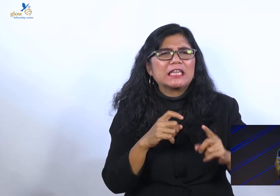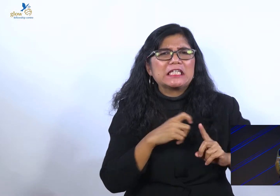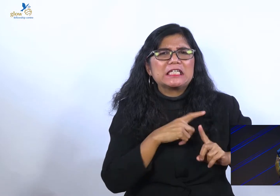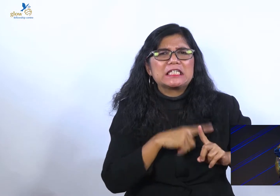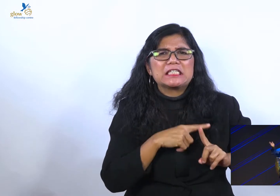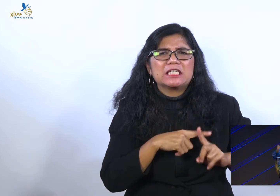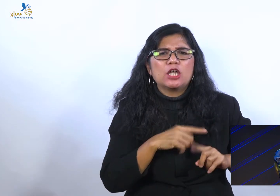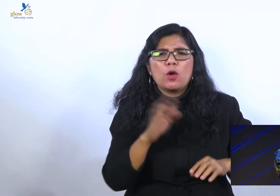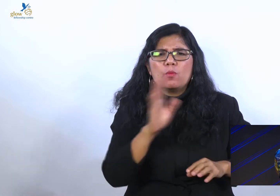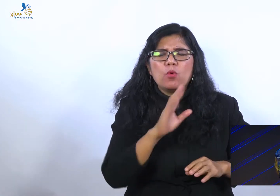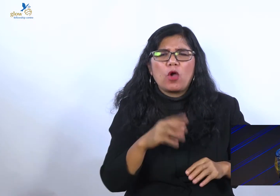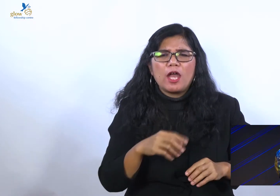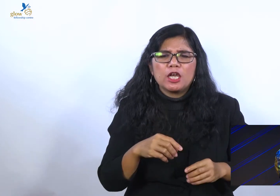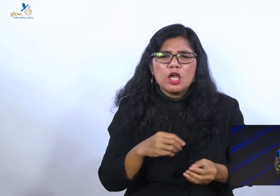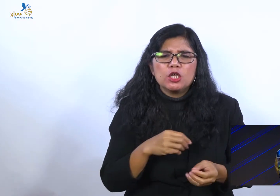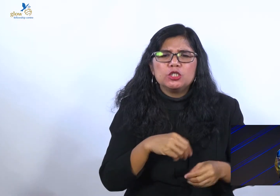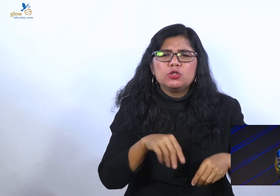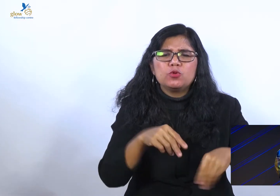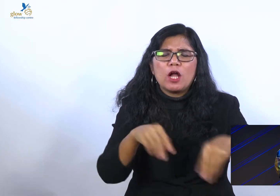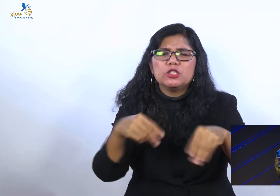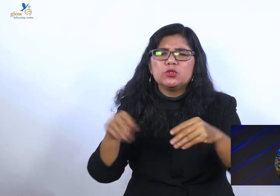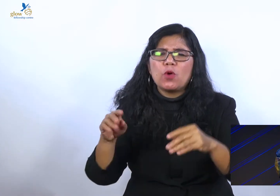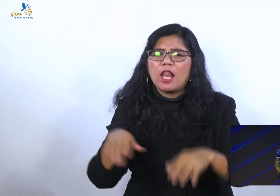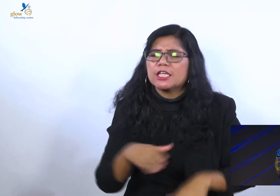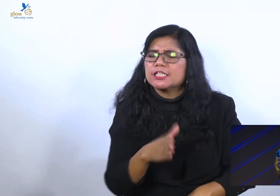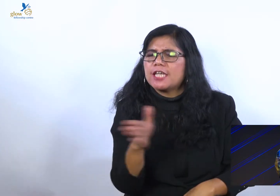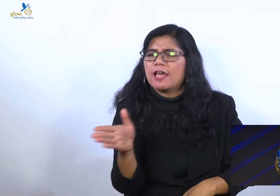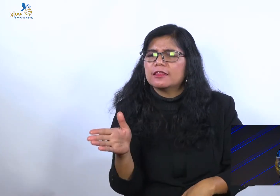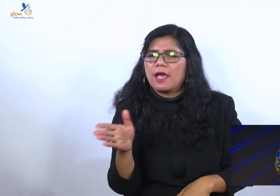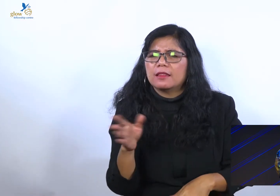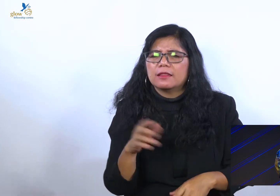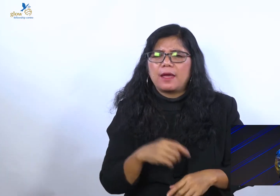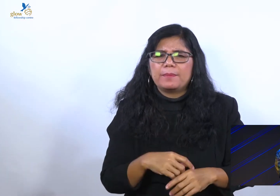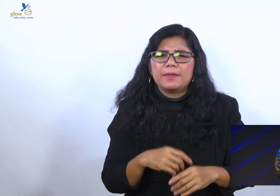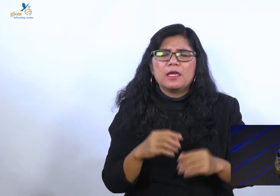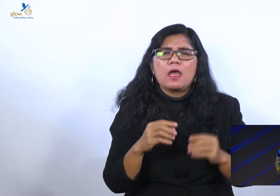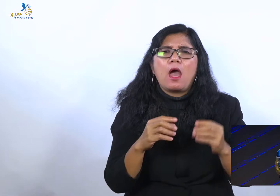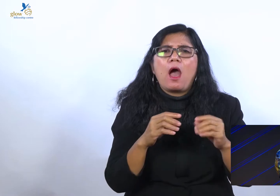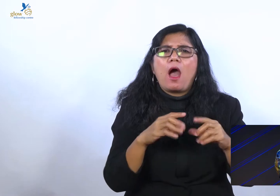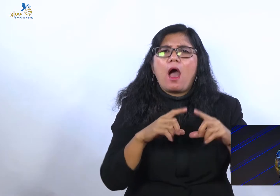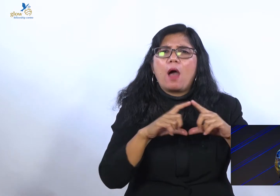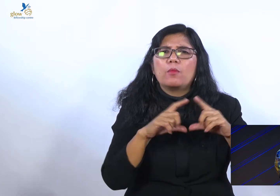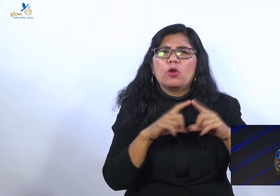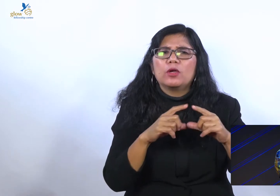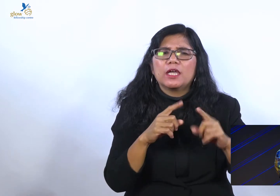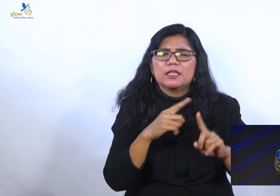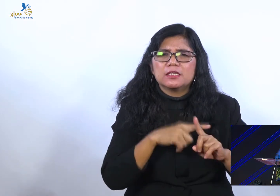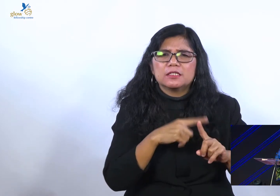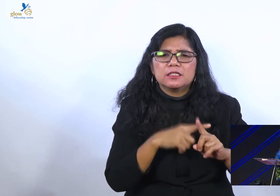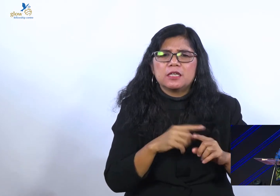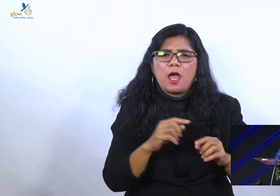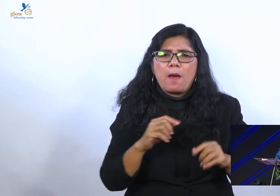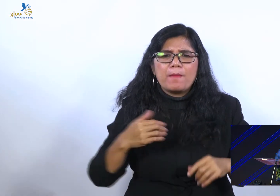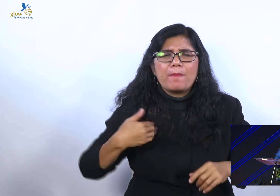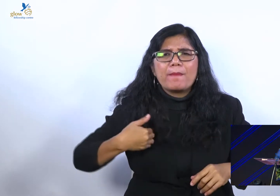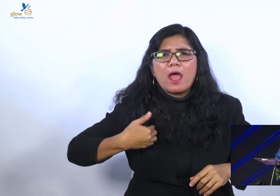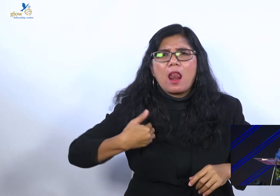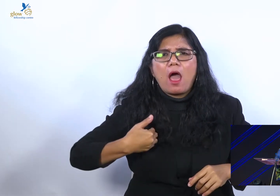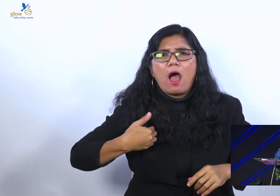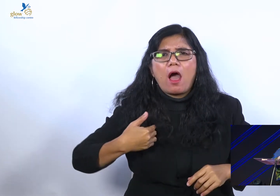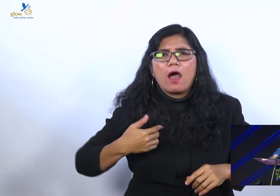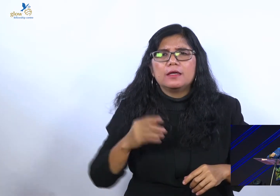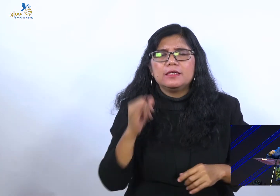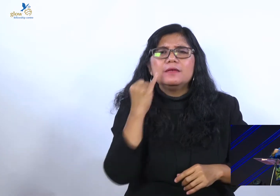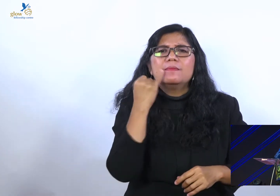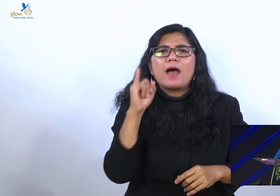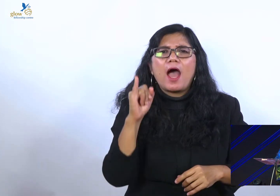yang menjual kesesatan-kesesatan, tapi apologet Kristen dia membela iman dan juga menyatakan kasih Tuhan. Dia membela